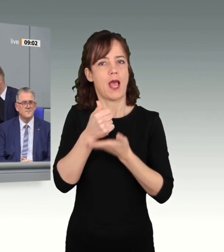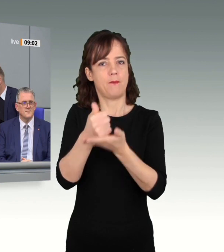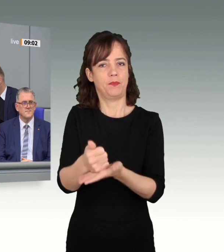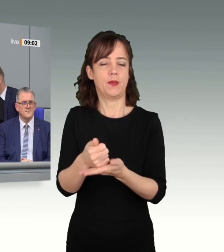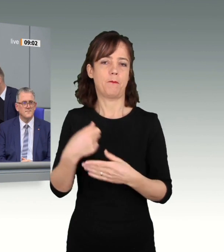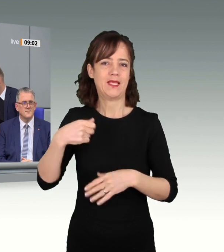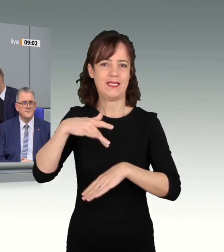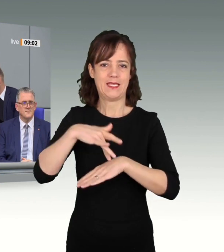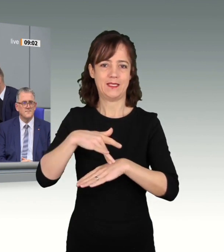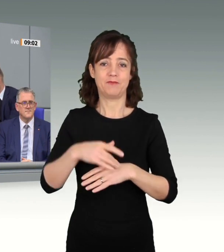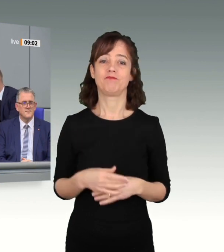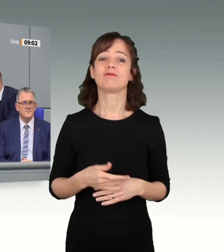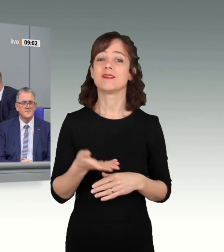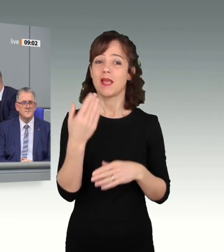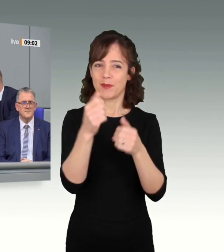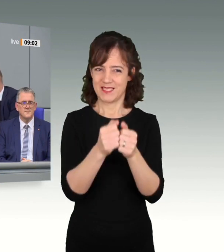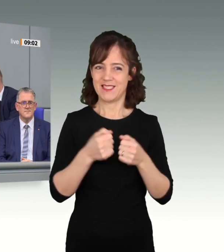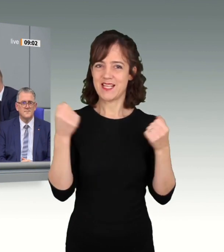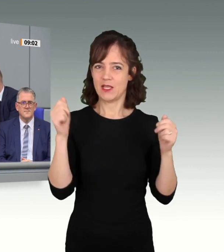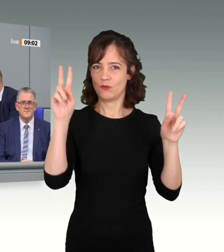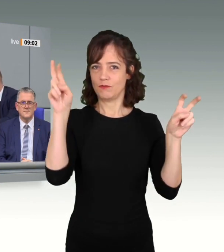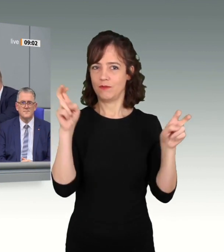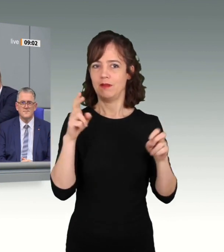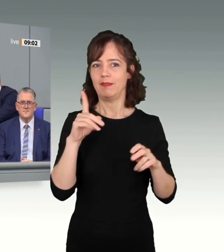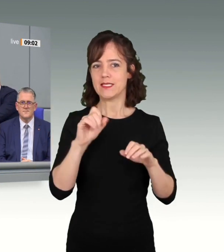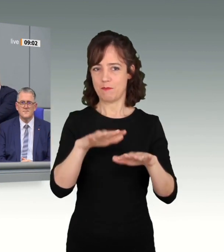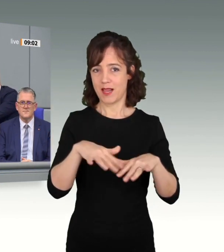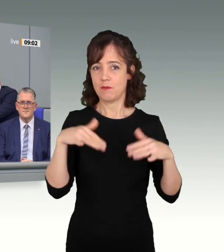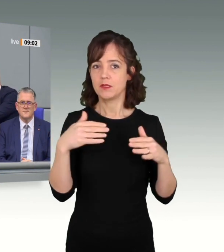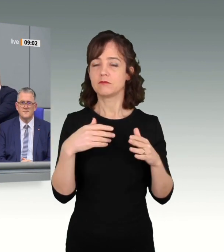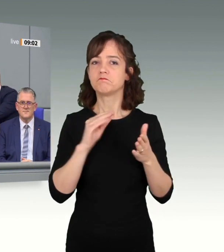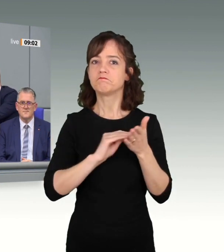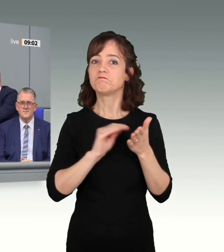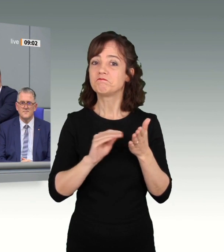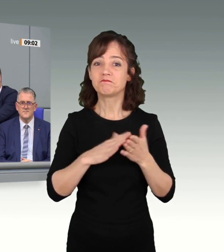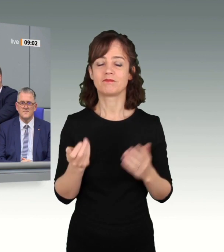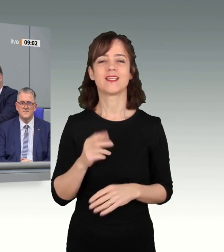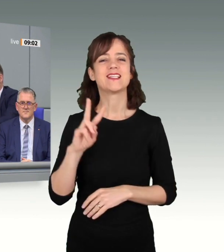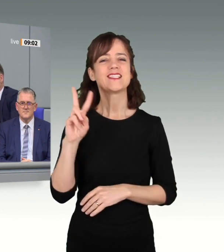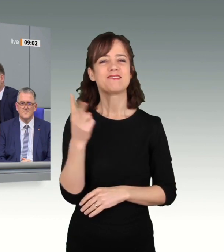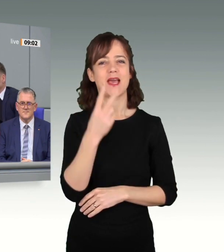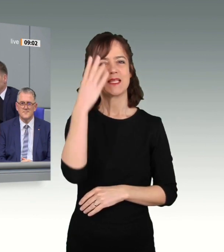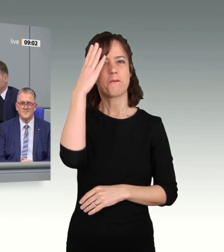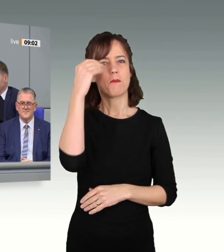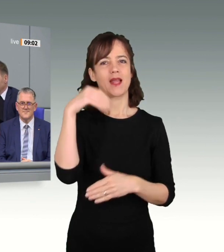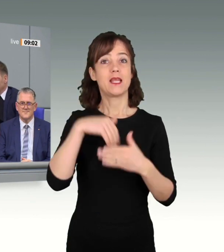Die Zeitung Das Parlament titelte damals der zweite Mann im Staat eine Frau.